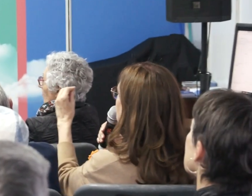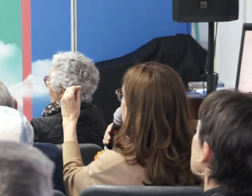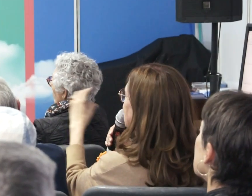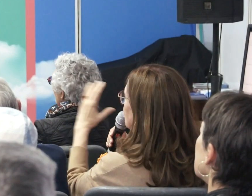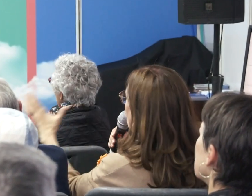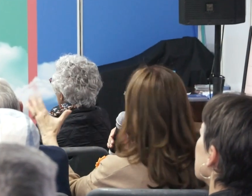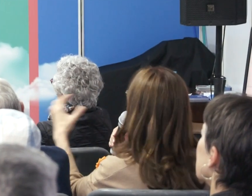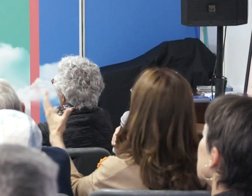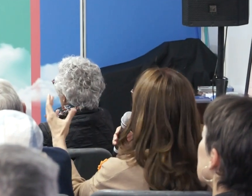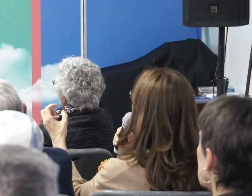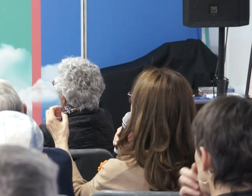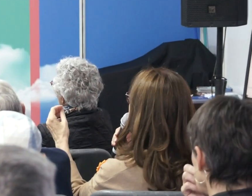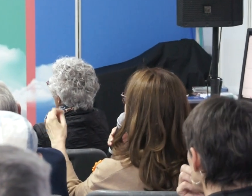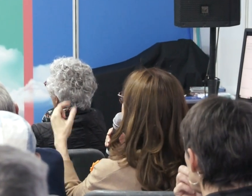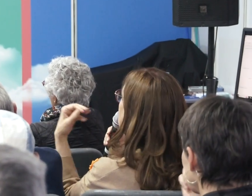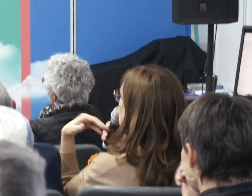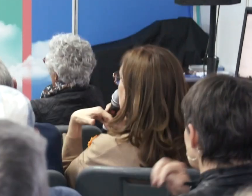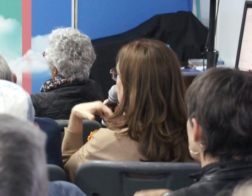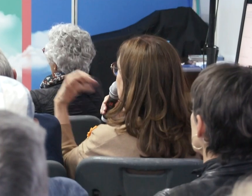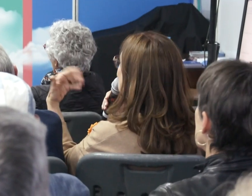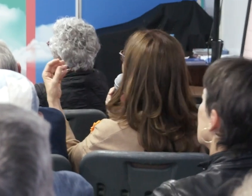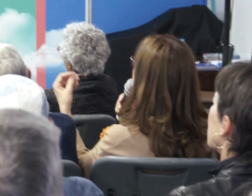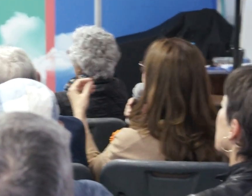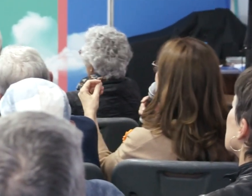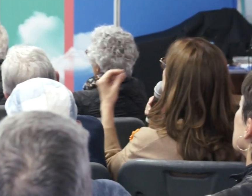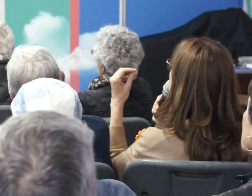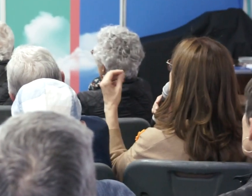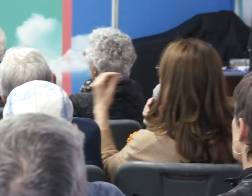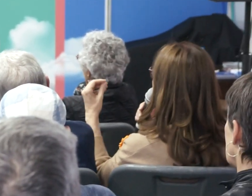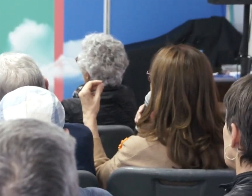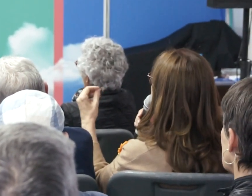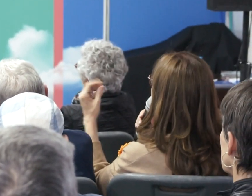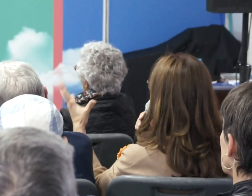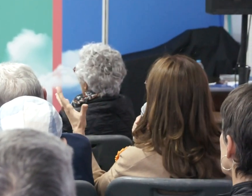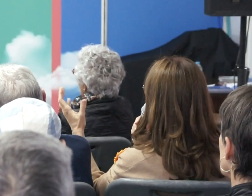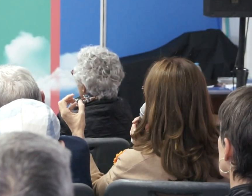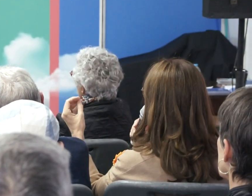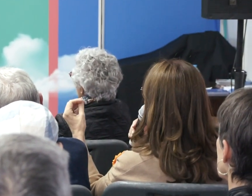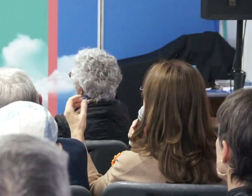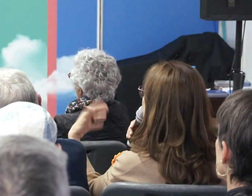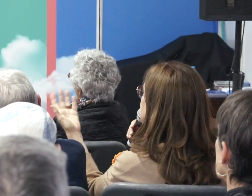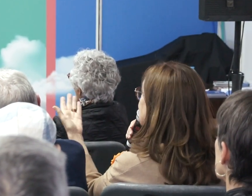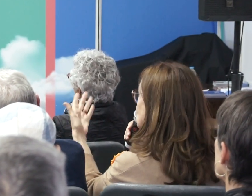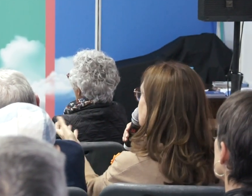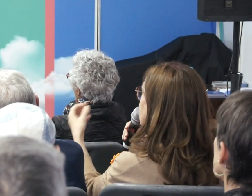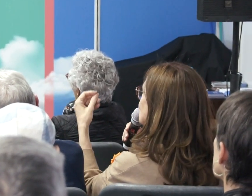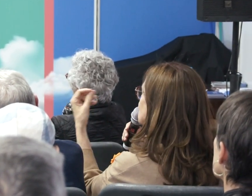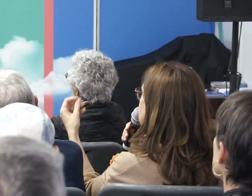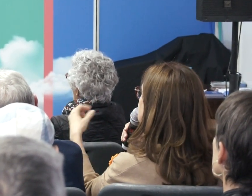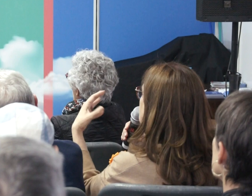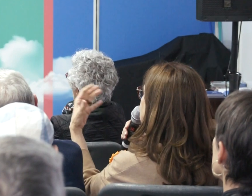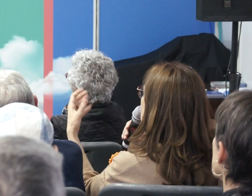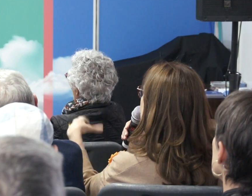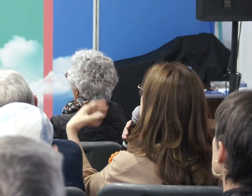se puede sonificar por un poquito de cosas. Por ejemplo, yo colaboraba sonificar plantas, ¿no? Entonces, sonificar,